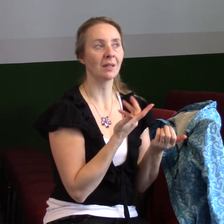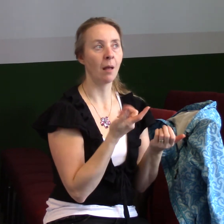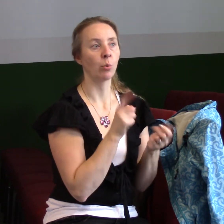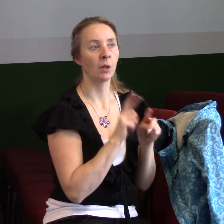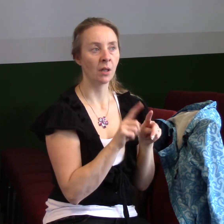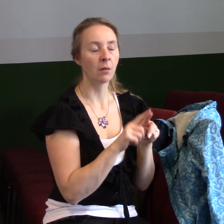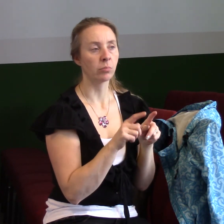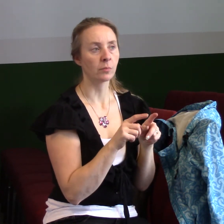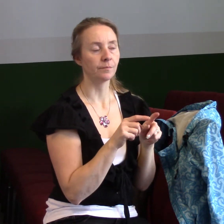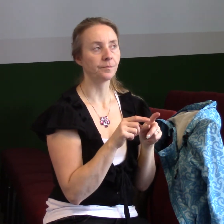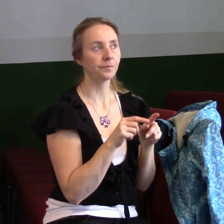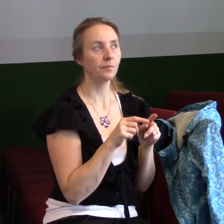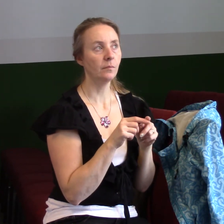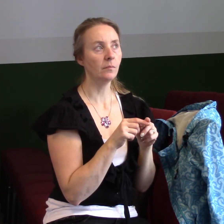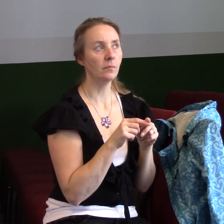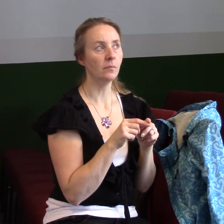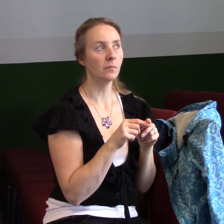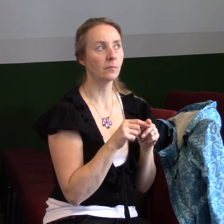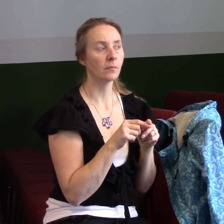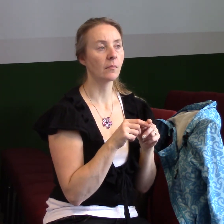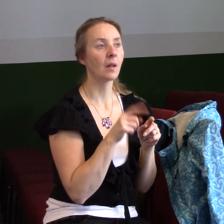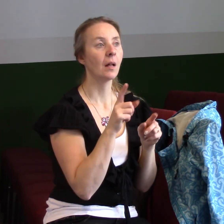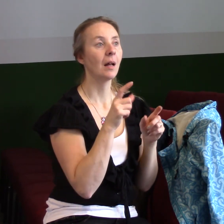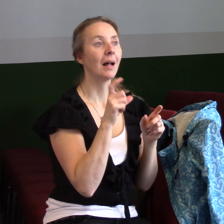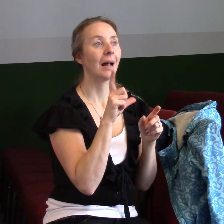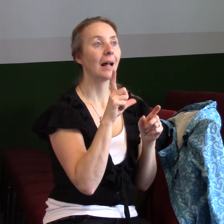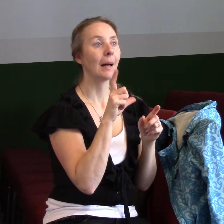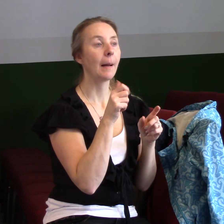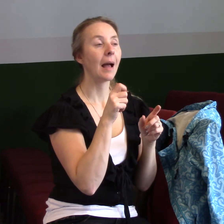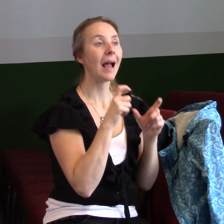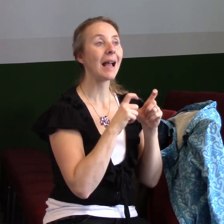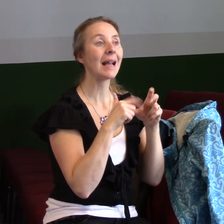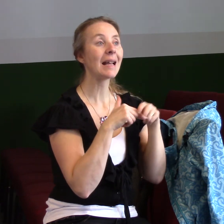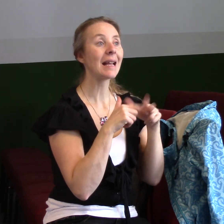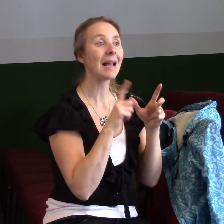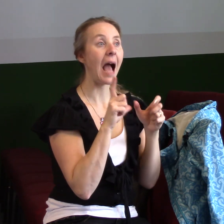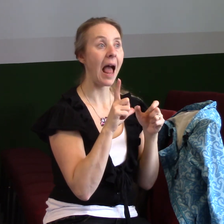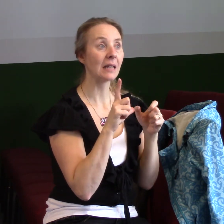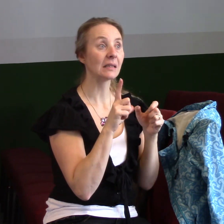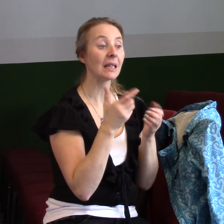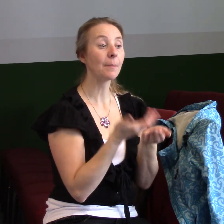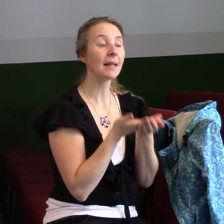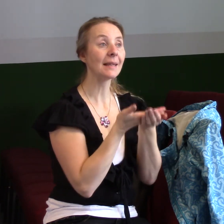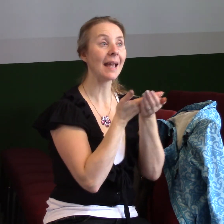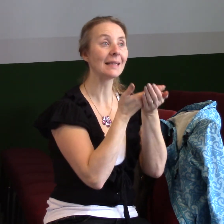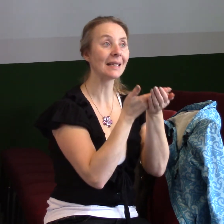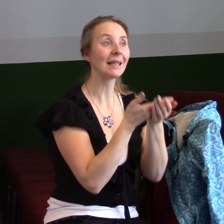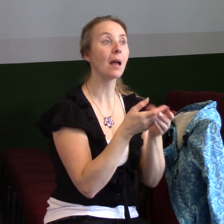A tam platí třeba to místo z listu Galacky, kde je napsané neste vřemena jedni druhých. Je to o tom, že někdy prostě